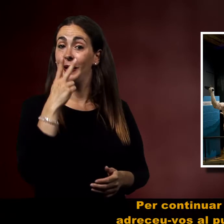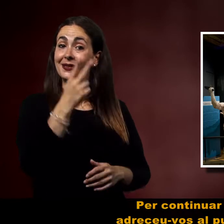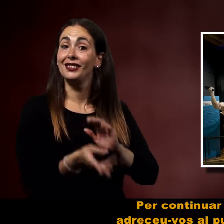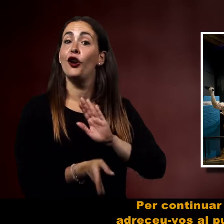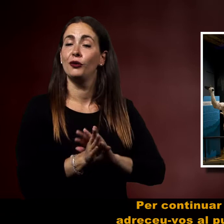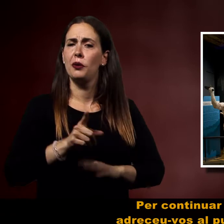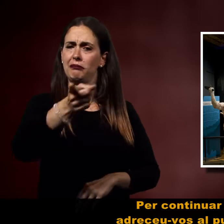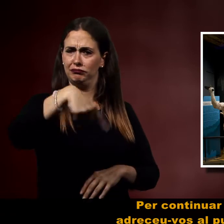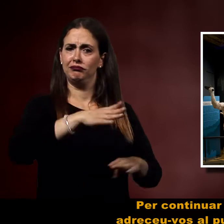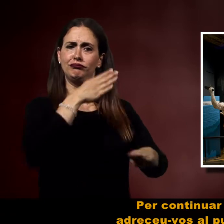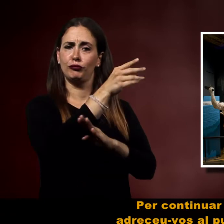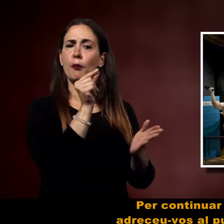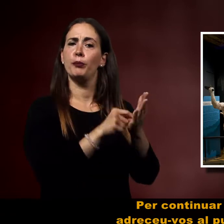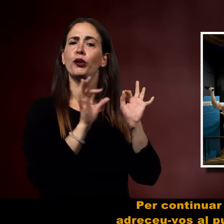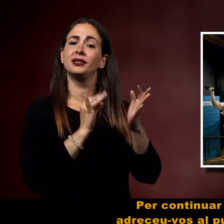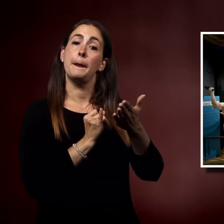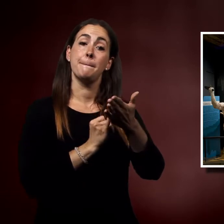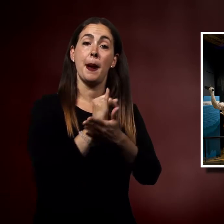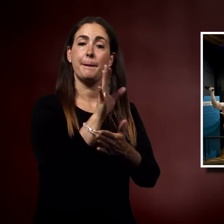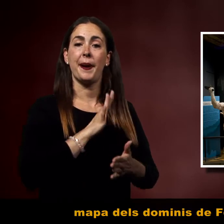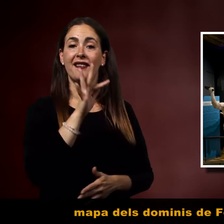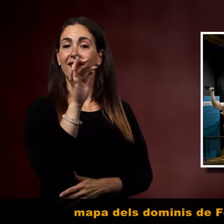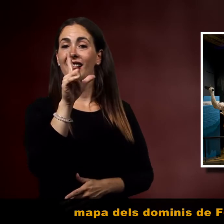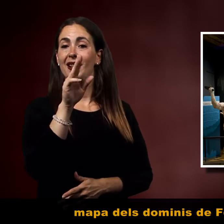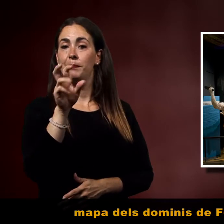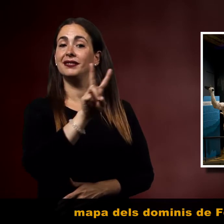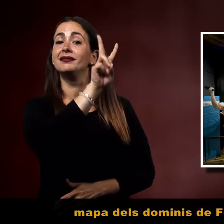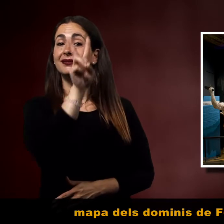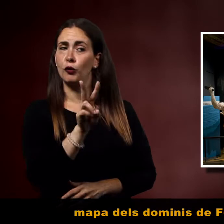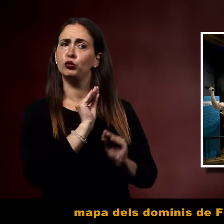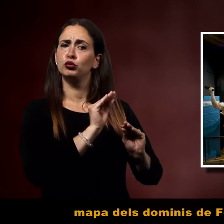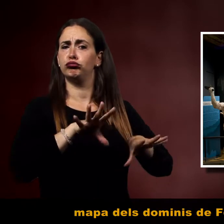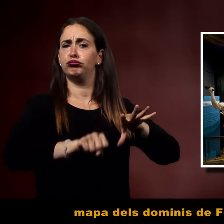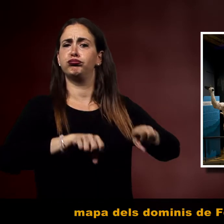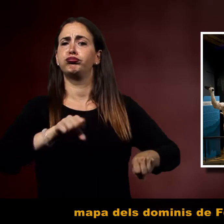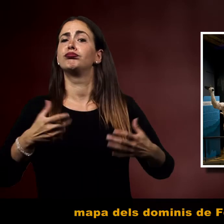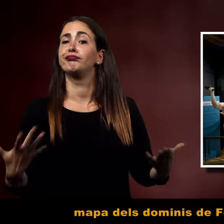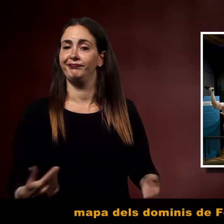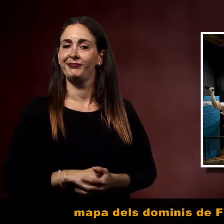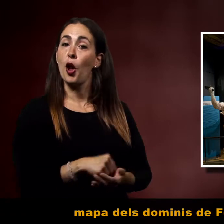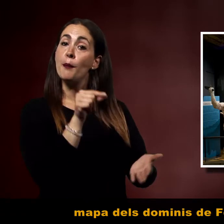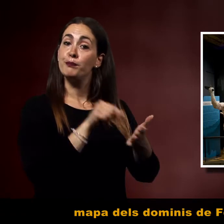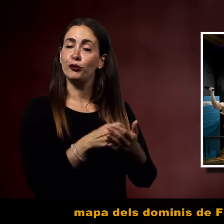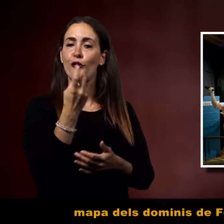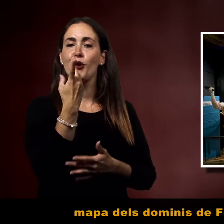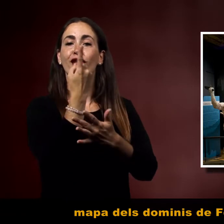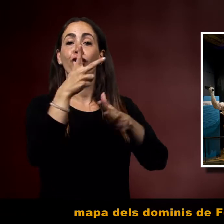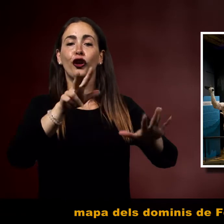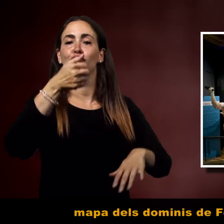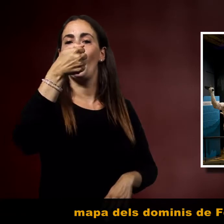Per continuar la visita, adreceu-vos al punt següent, mapa dels dominis de Felip II, al punt 18a.